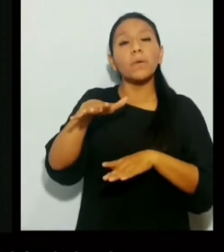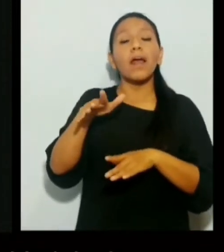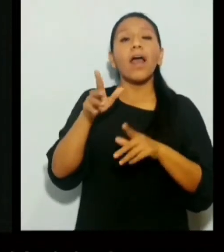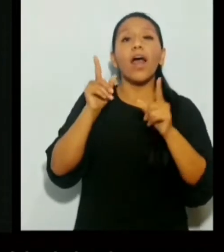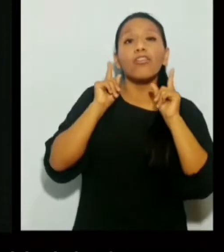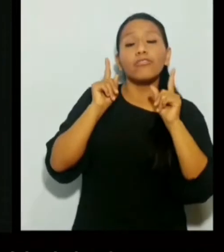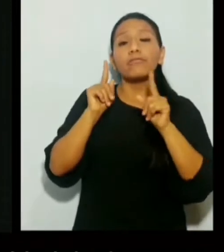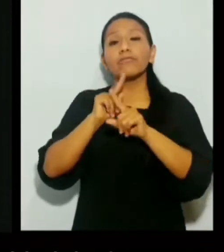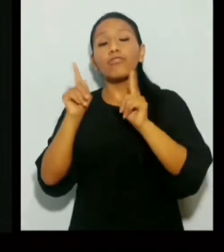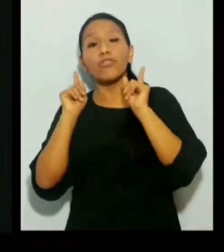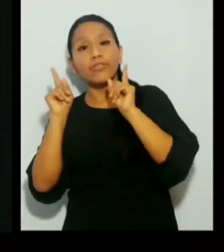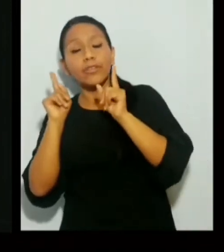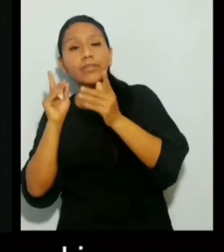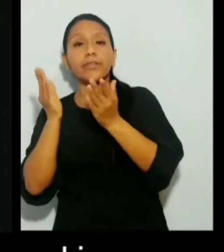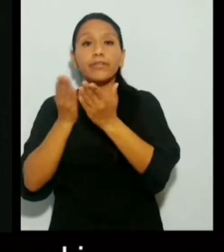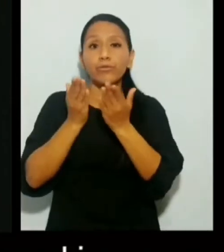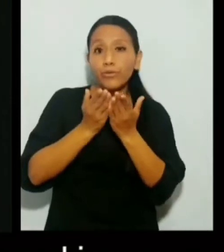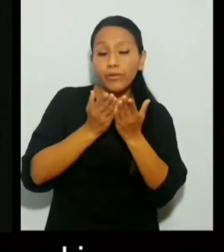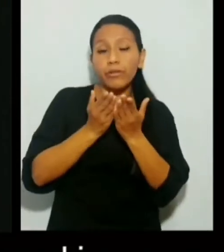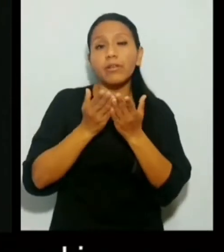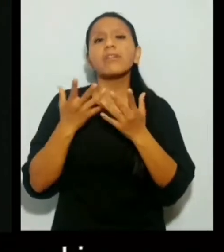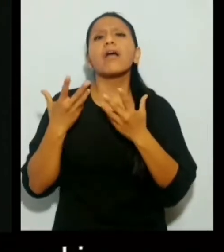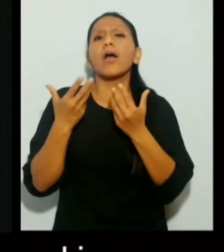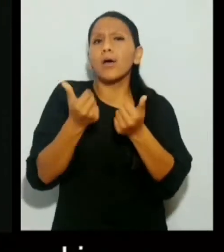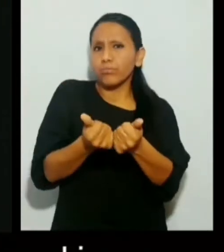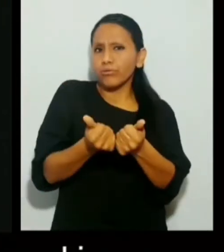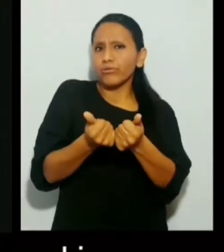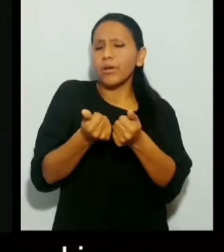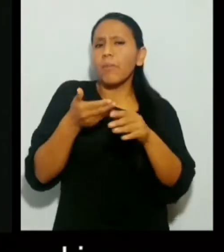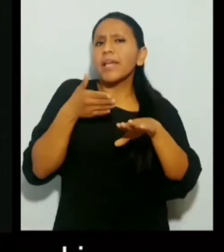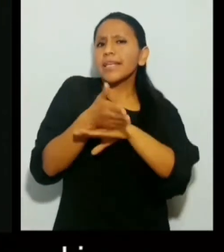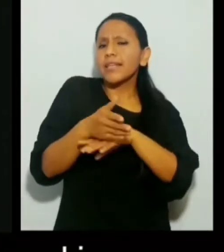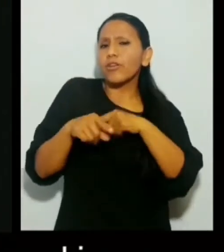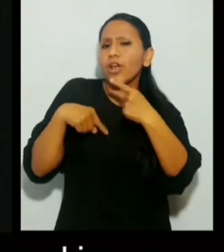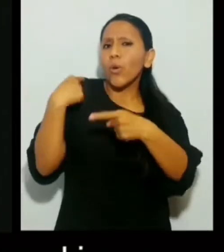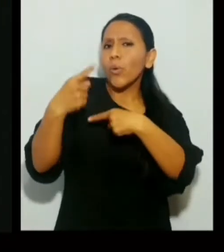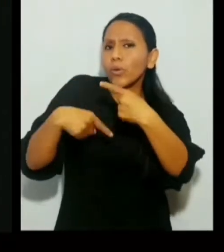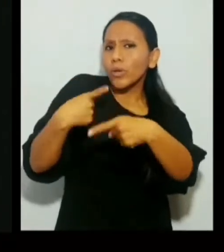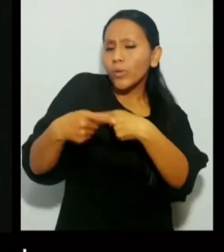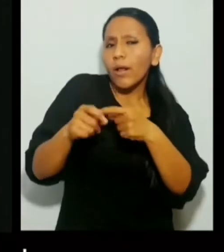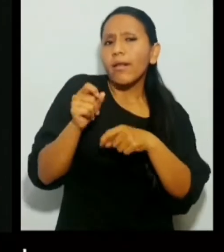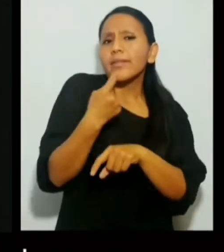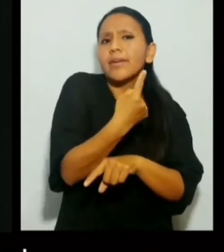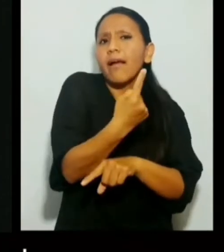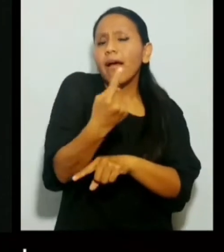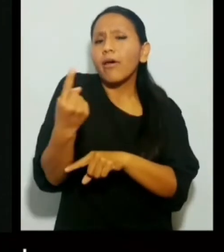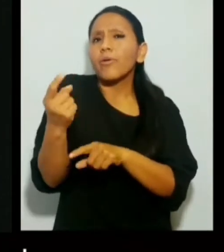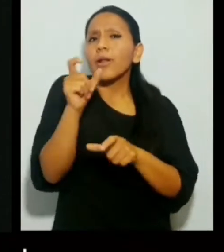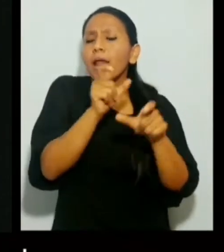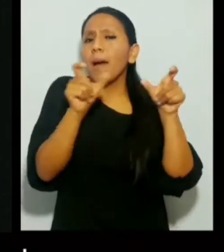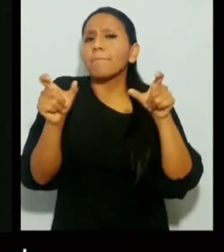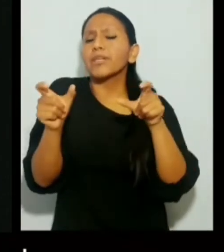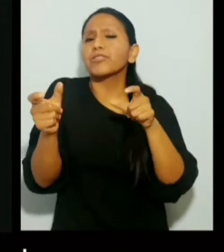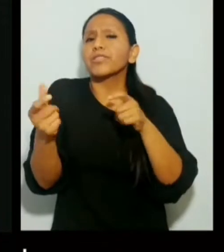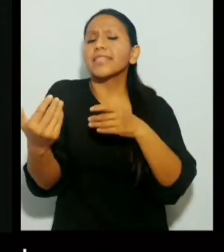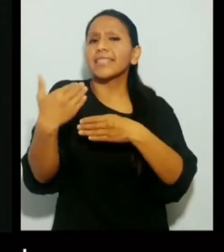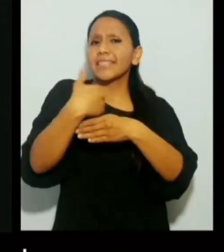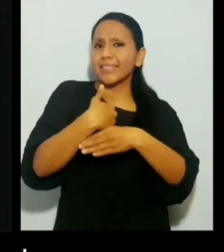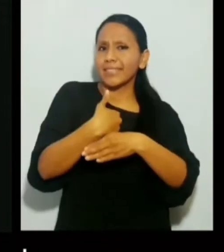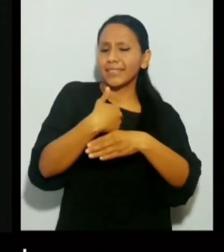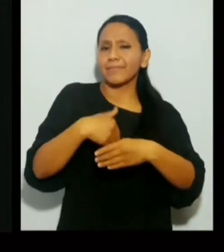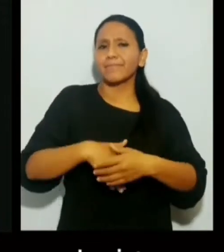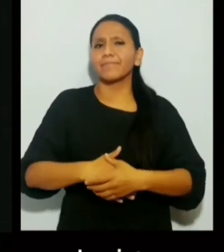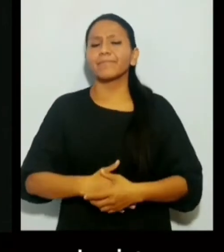docentes y estudiantes que apoyamos el ingreso y la permanencia de cada una de las personas que se